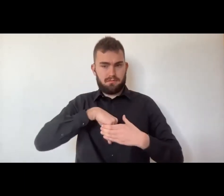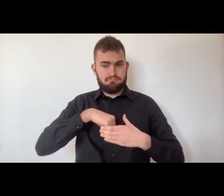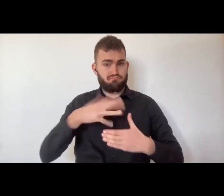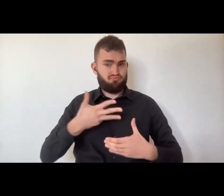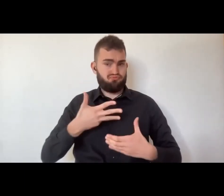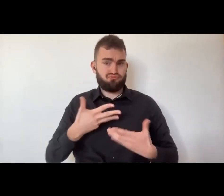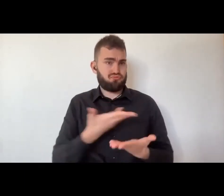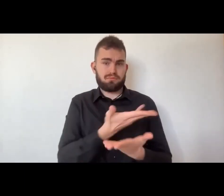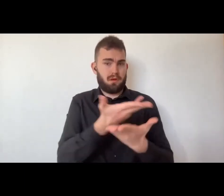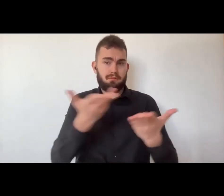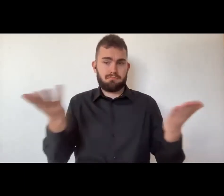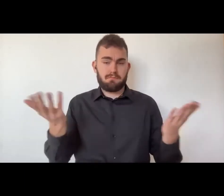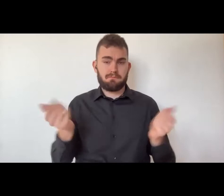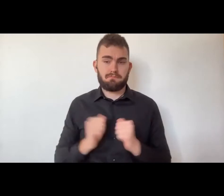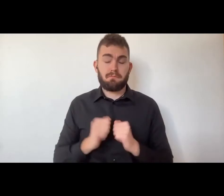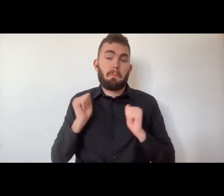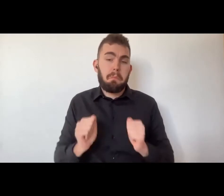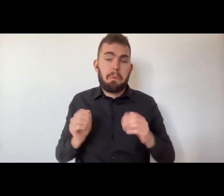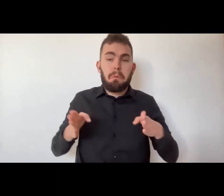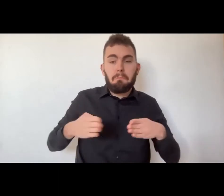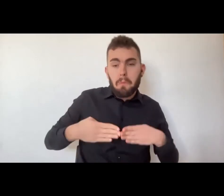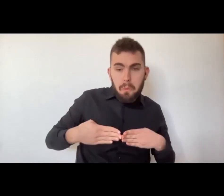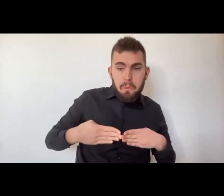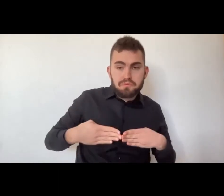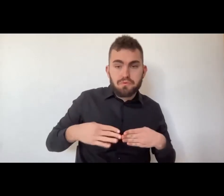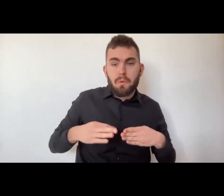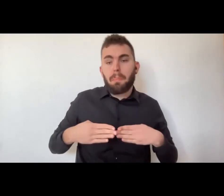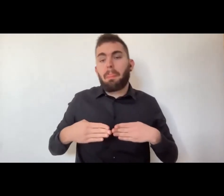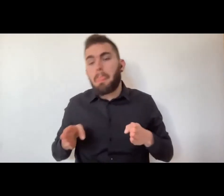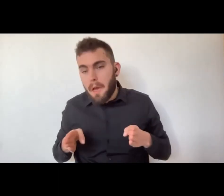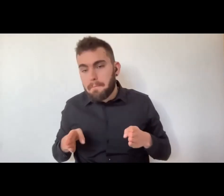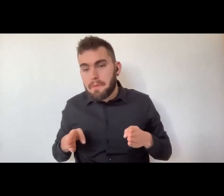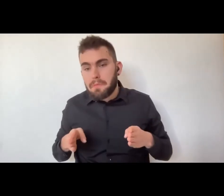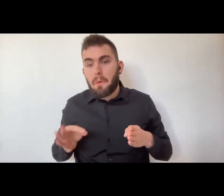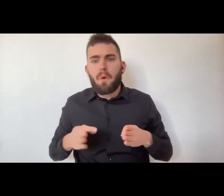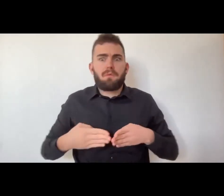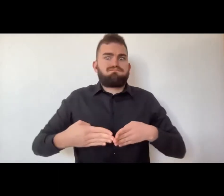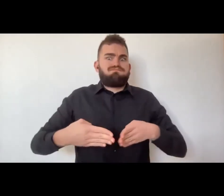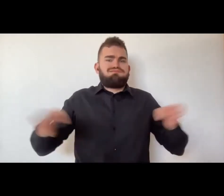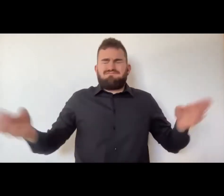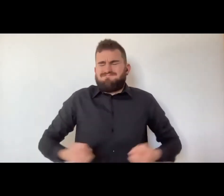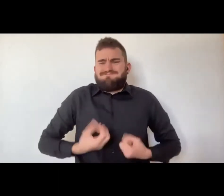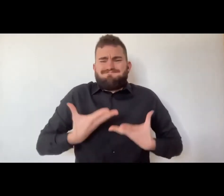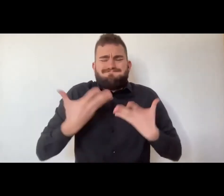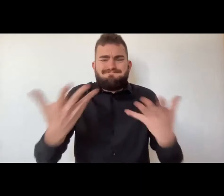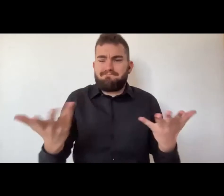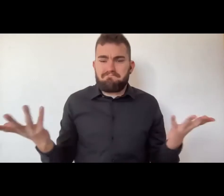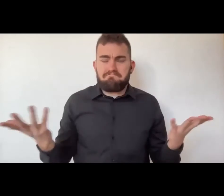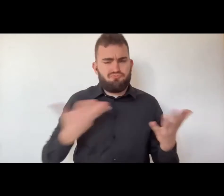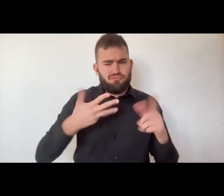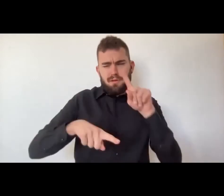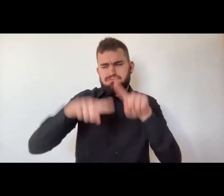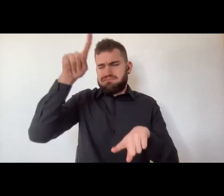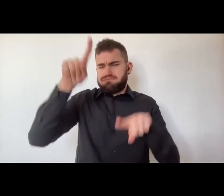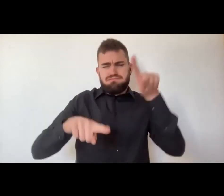Noi, in quanto esseri umani, abbiamo un'arte dentro di noi. L'arte è in noi. A volte l'arte è più presente